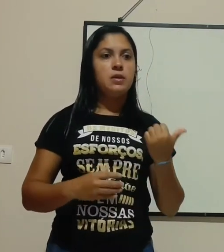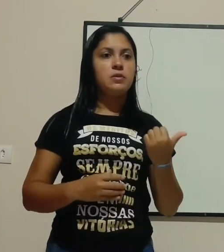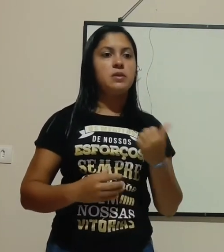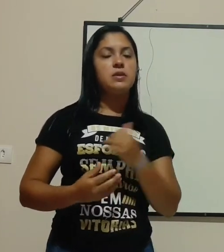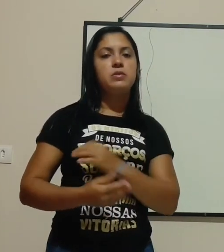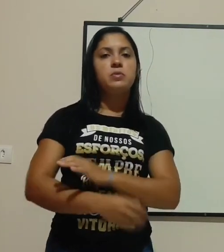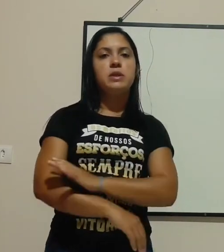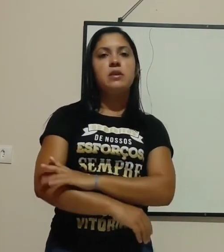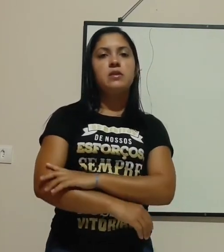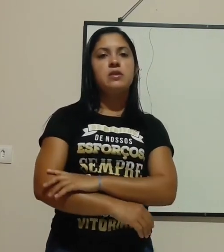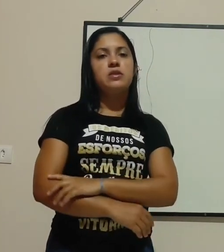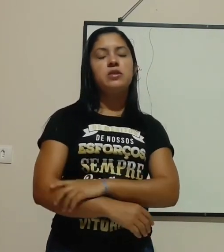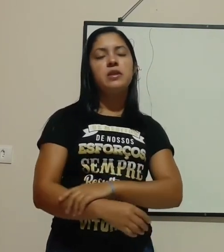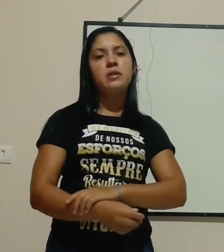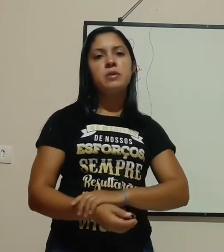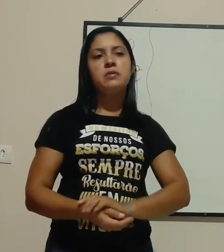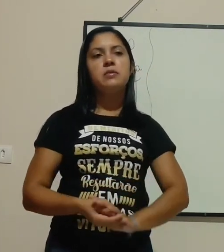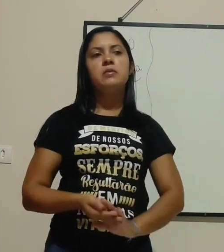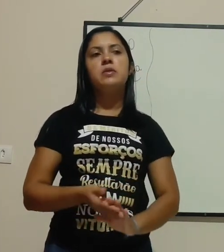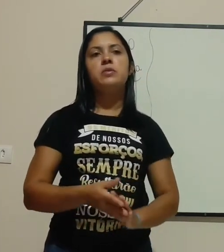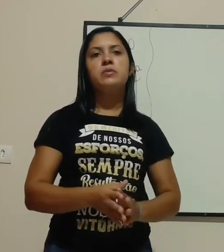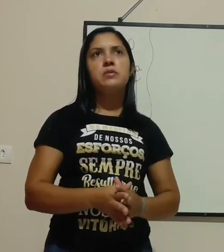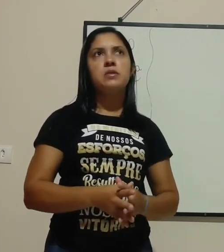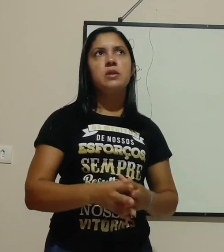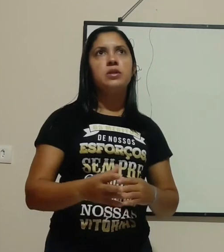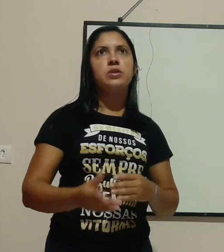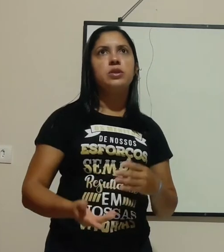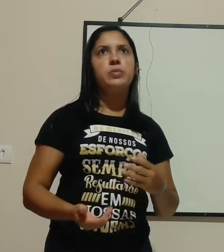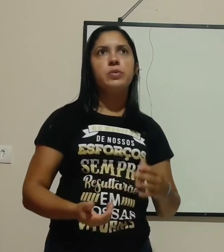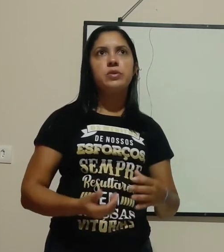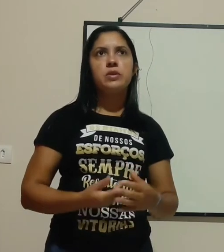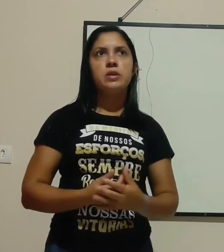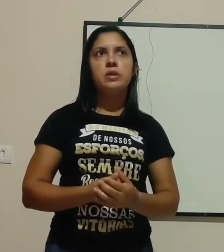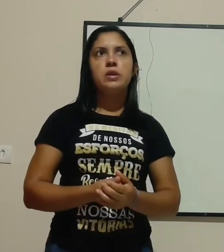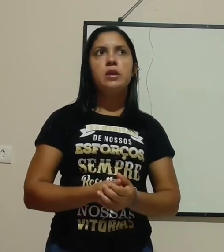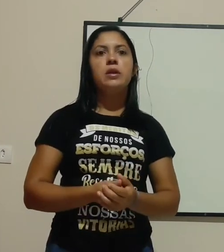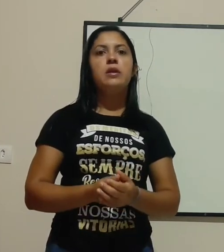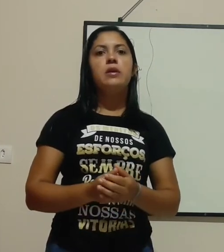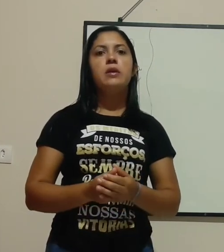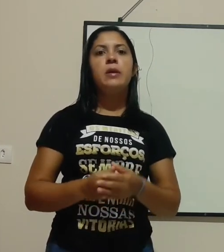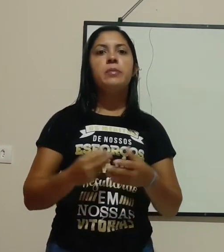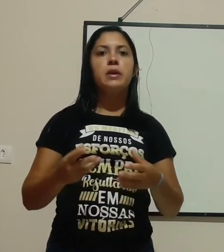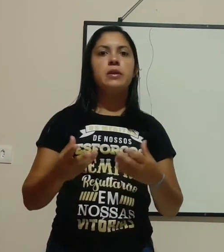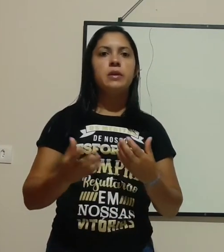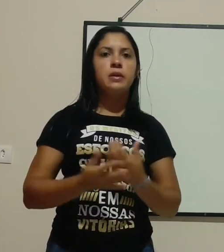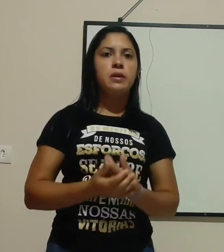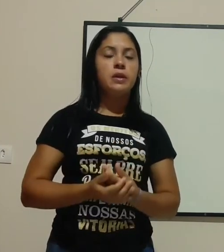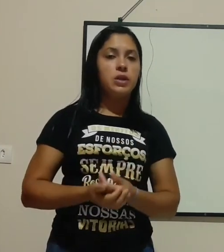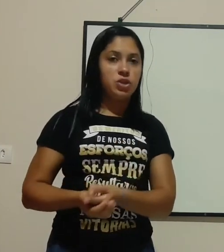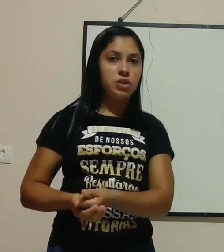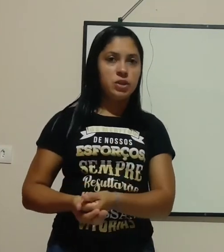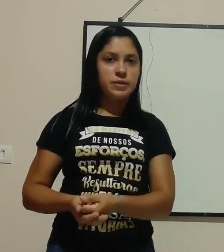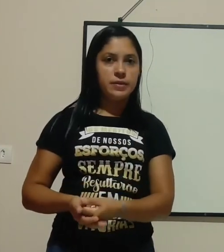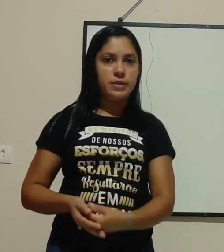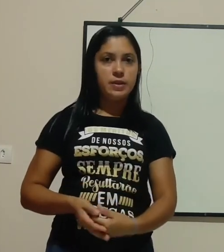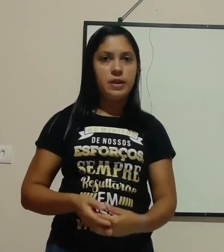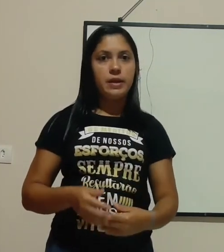Nas nossas últimas aulas a gente já até mencionou alguns tipos que emitem energia, e a